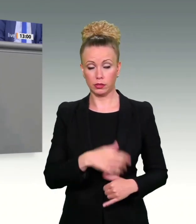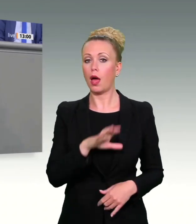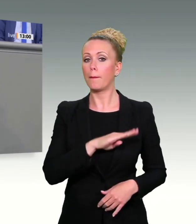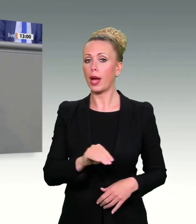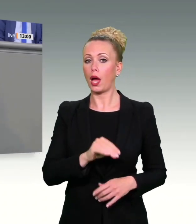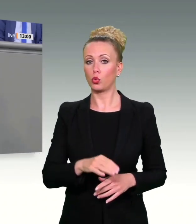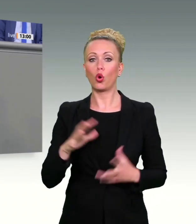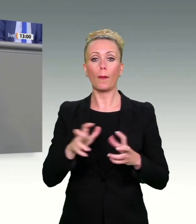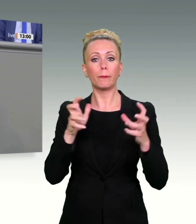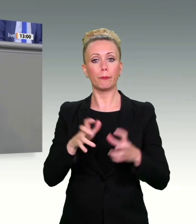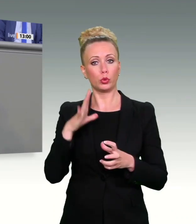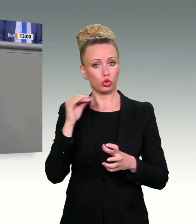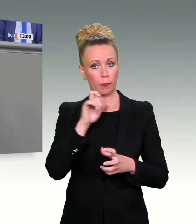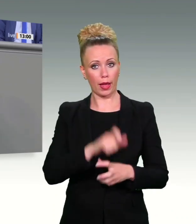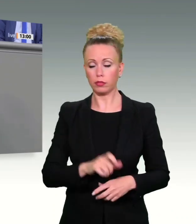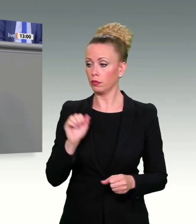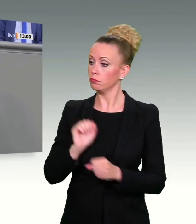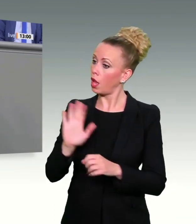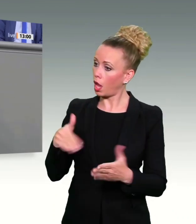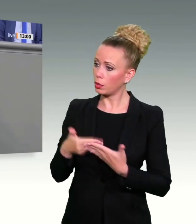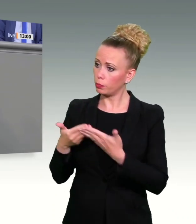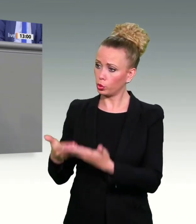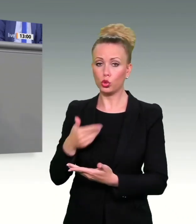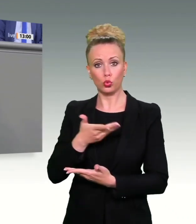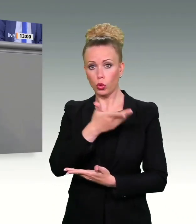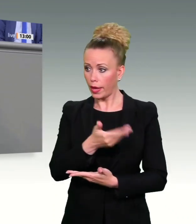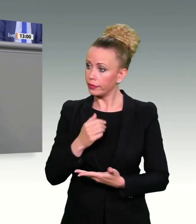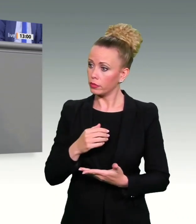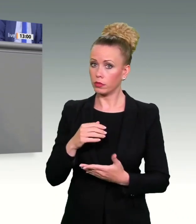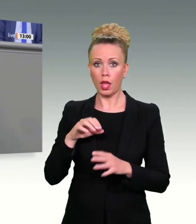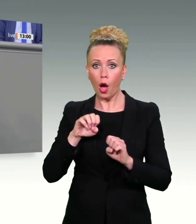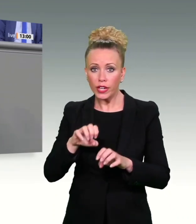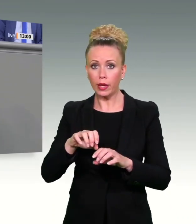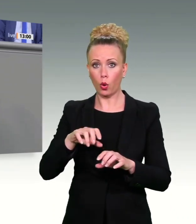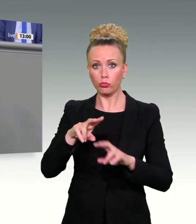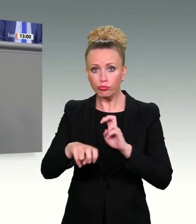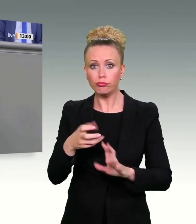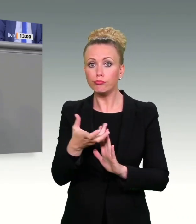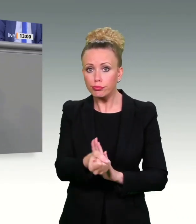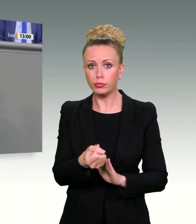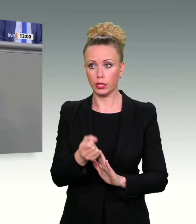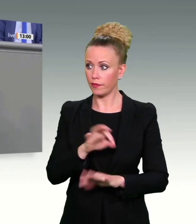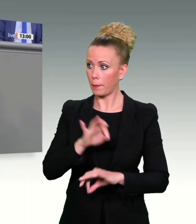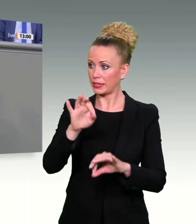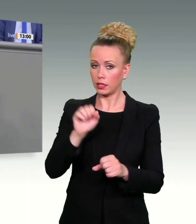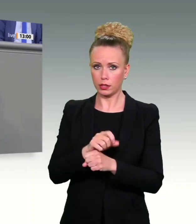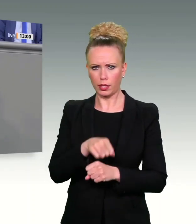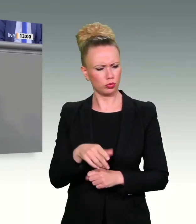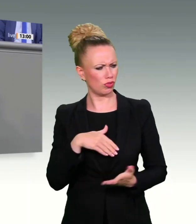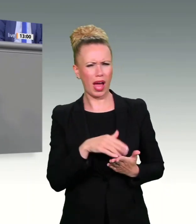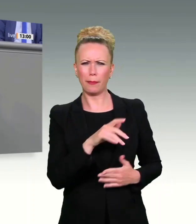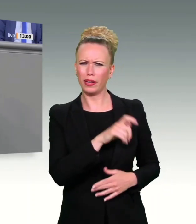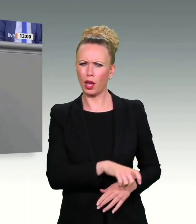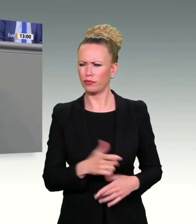Aufklärungsquote auch noch steigern können. Und statt sich darauf einzulassen, lehnen Sie das ab. Da habe ich wirklich überhaupt nicht mehr verstanden, was mit den